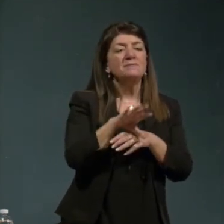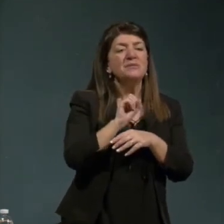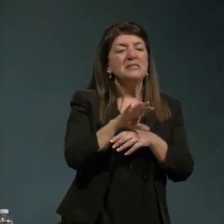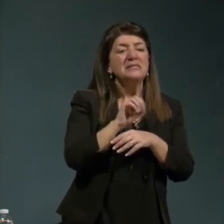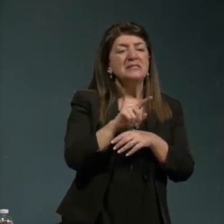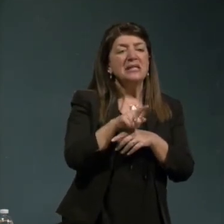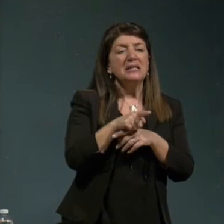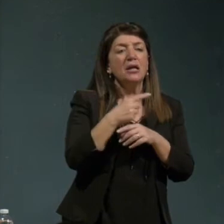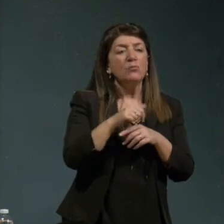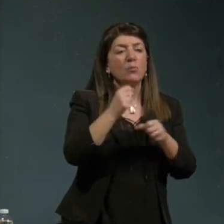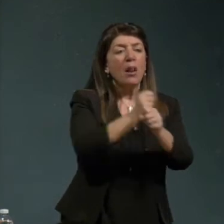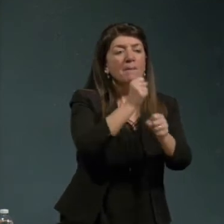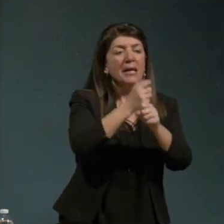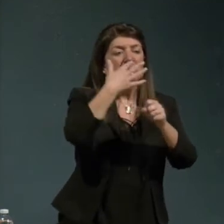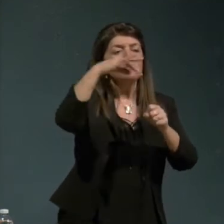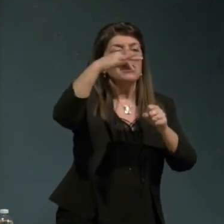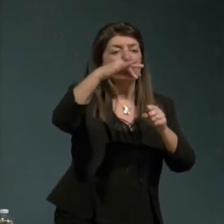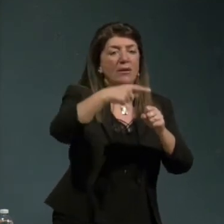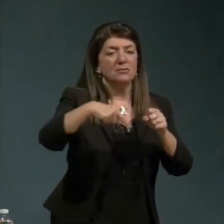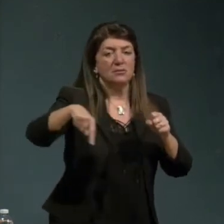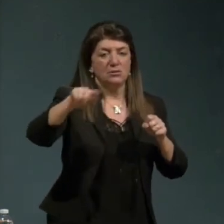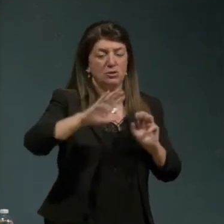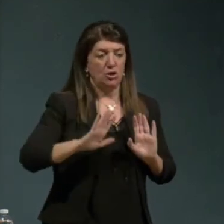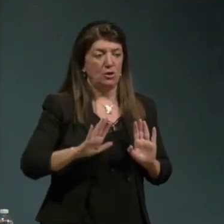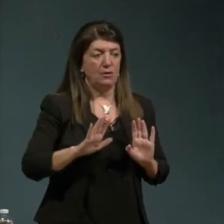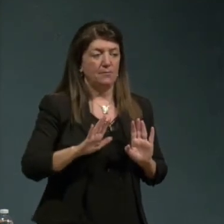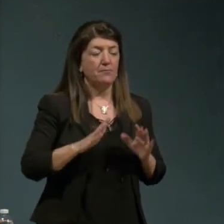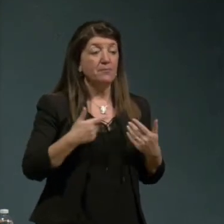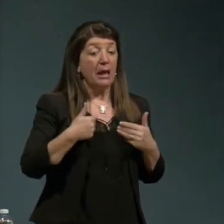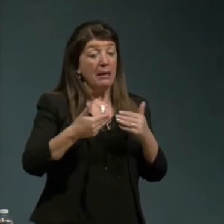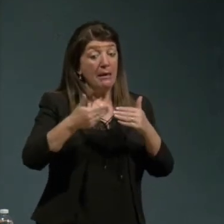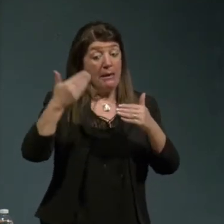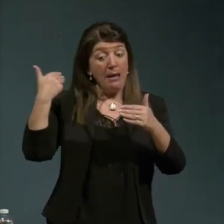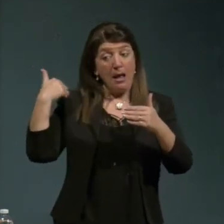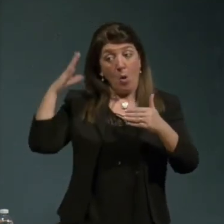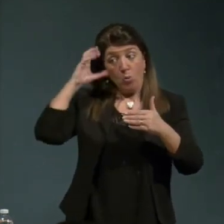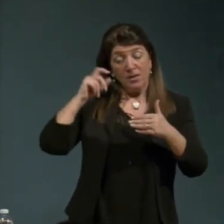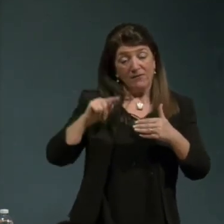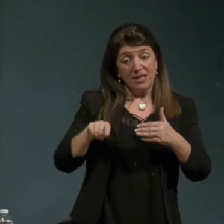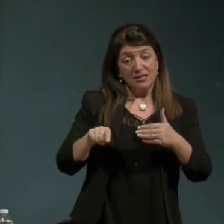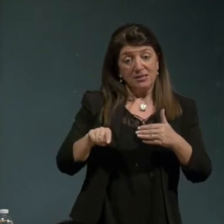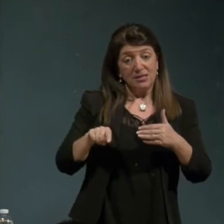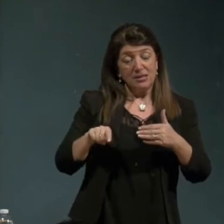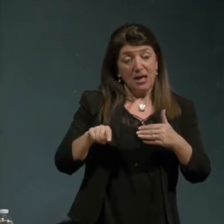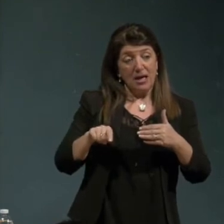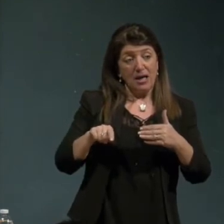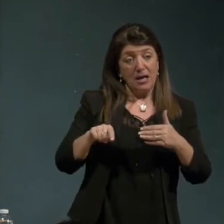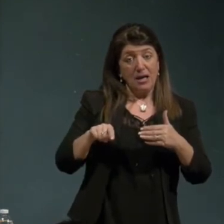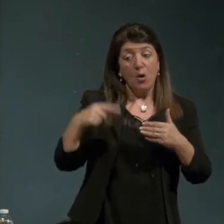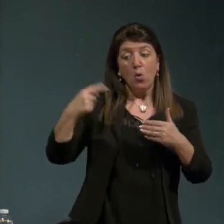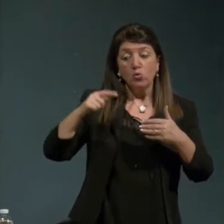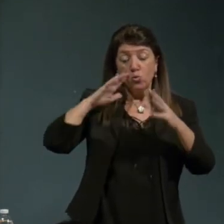allora che la università una dimissione dell